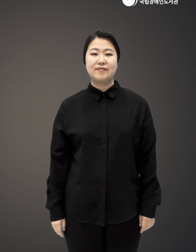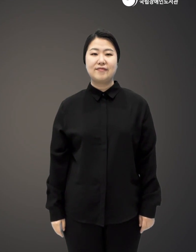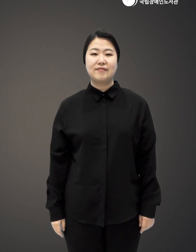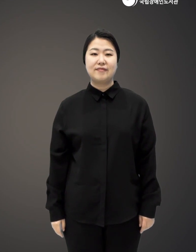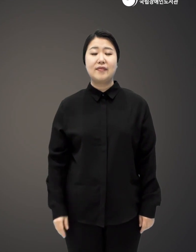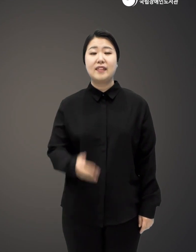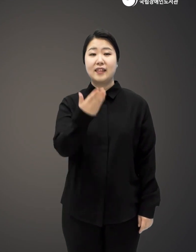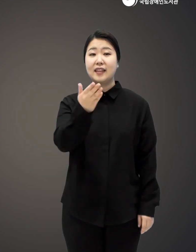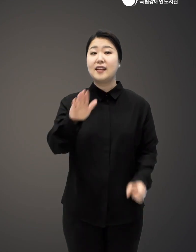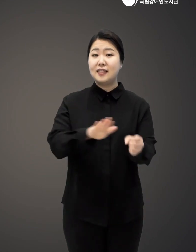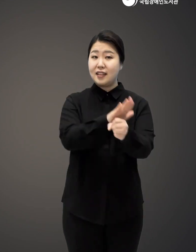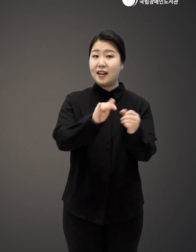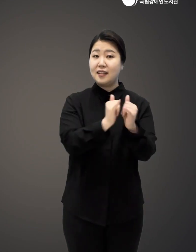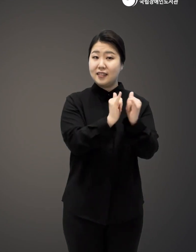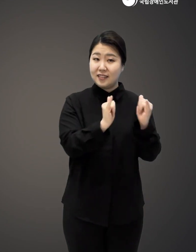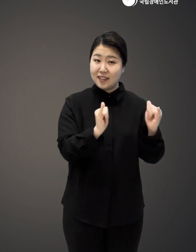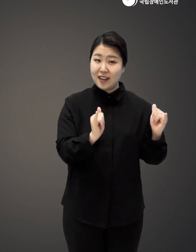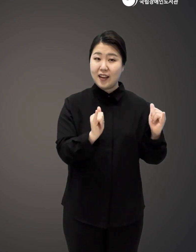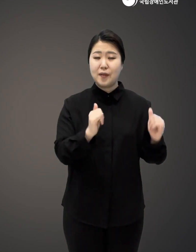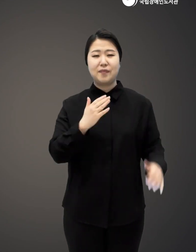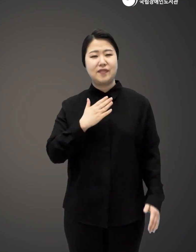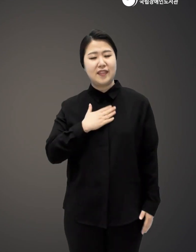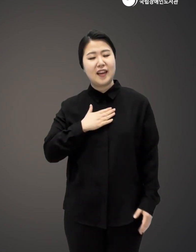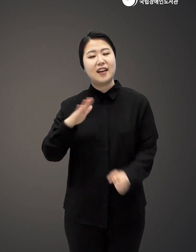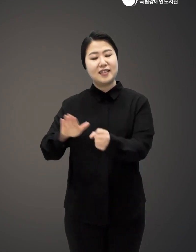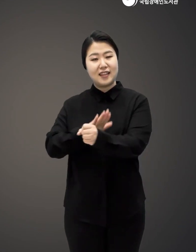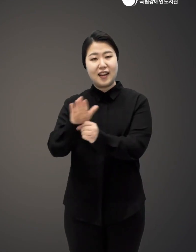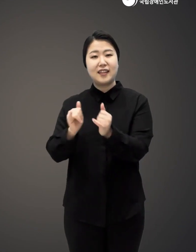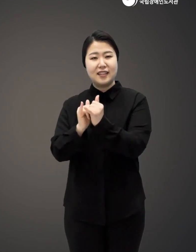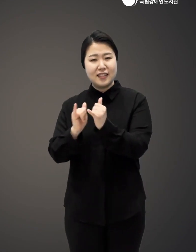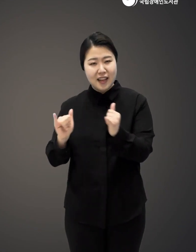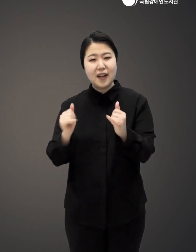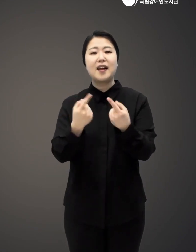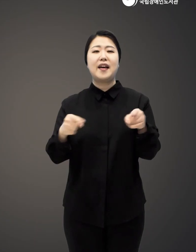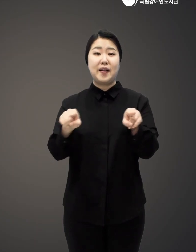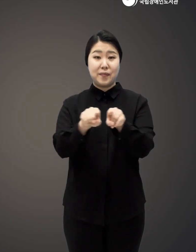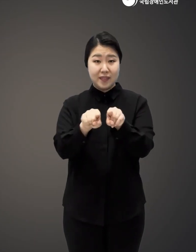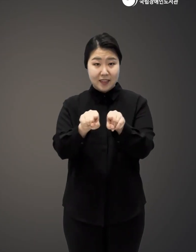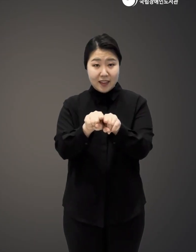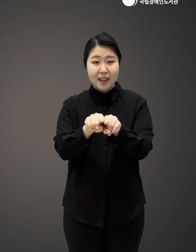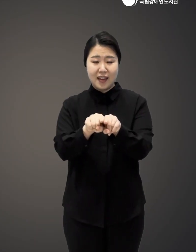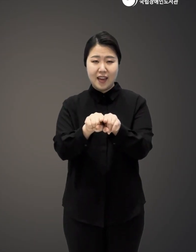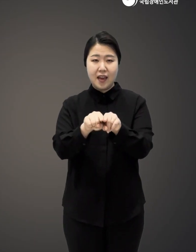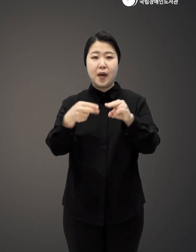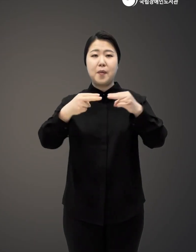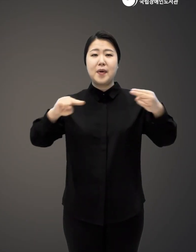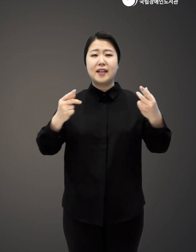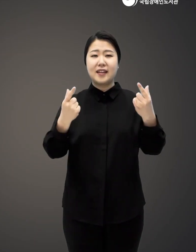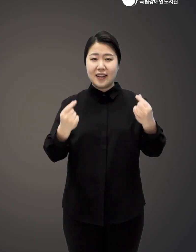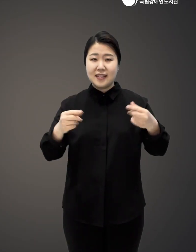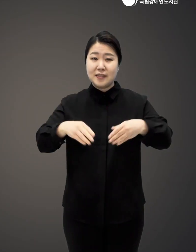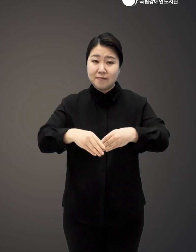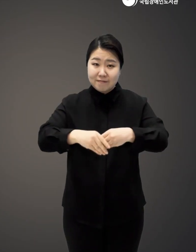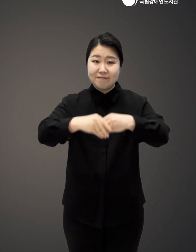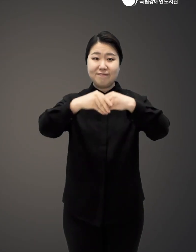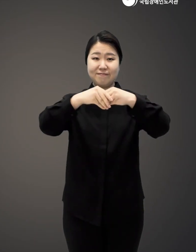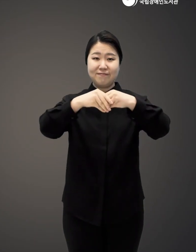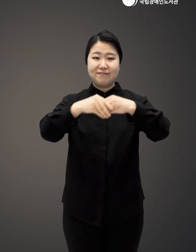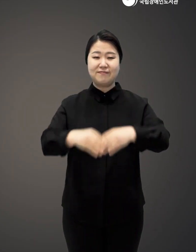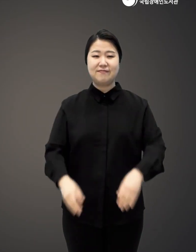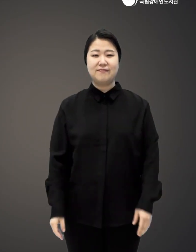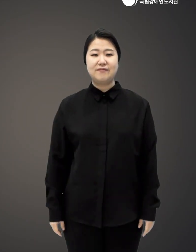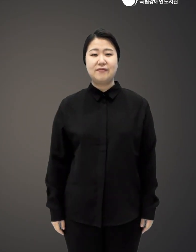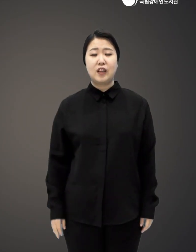네가 사랑하는 사람들 내가 사랑하는 사람들 여럿과 매듭 같은 팔짱을 끼고서